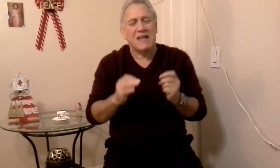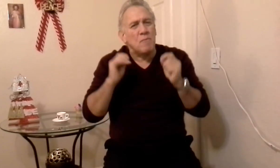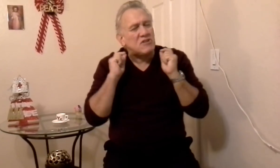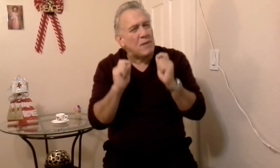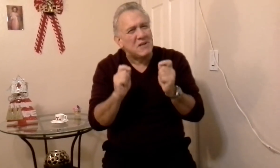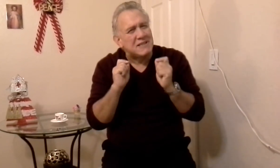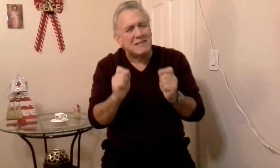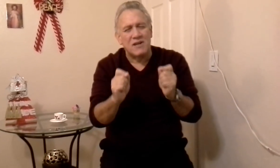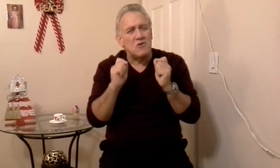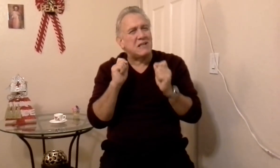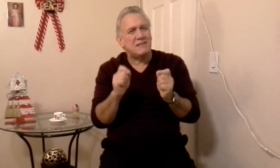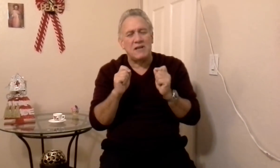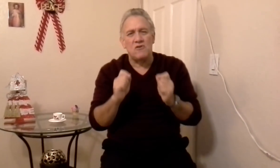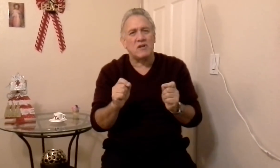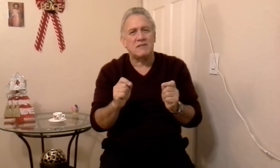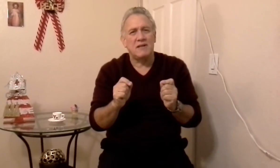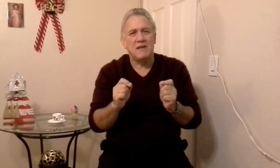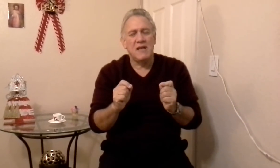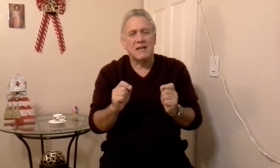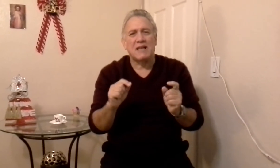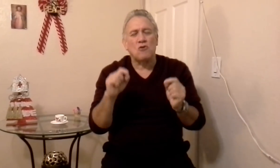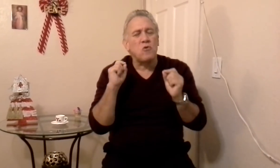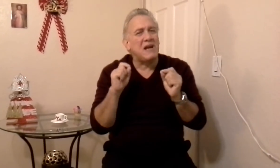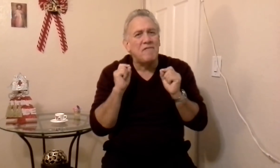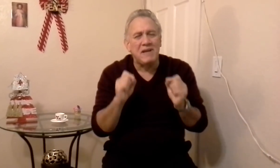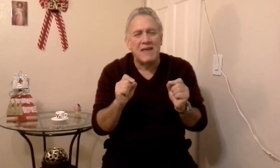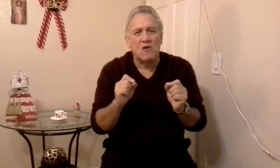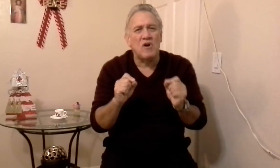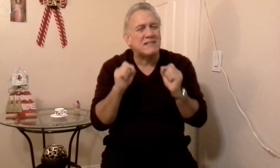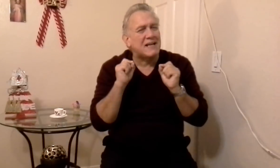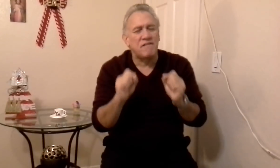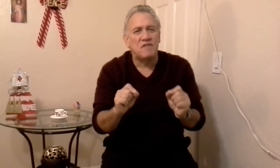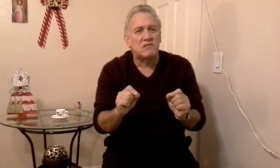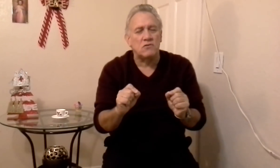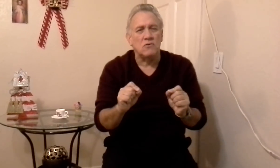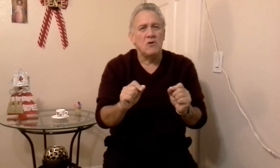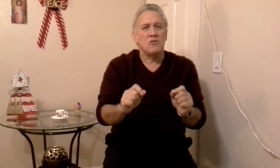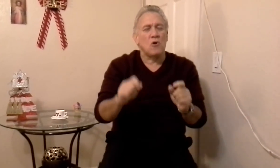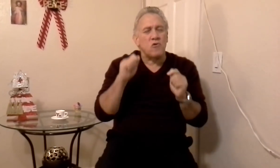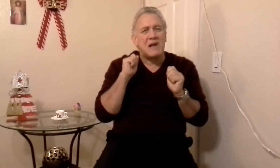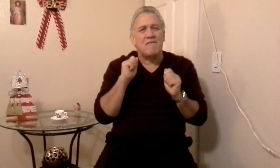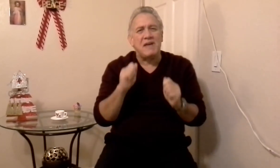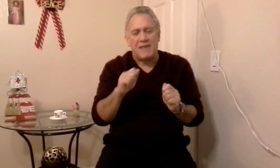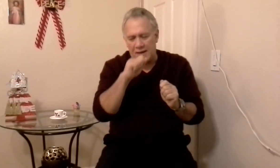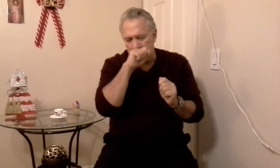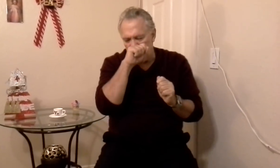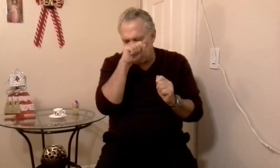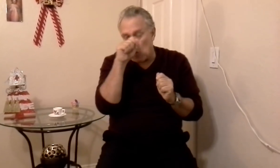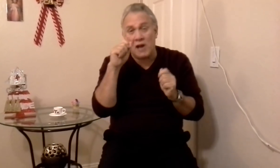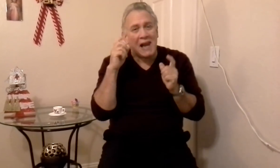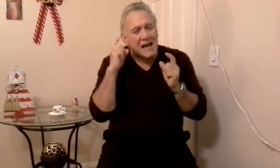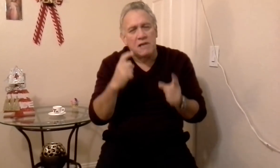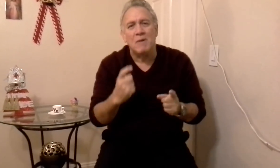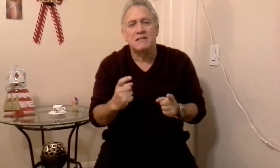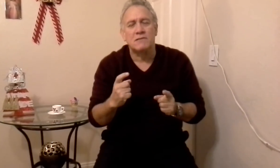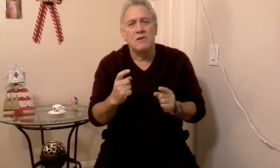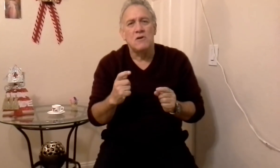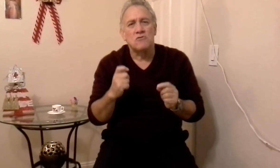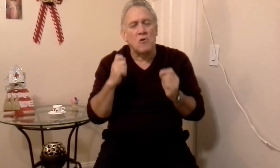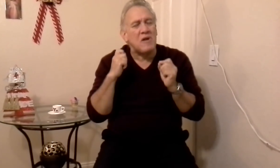tenemos que pensar, señoras y señores, que todo en la vida coge sacrificio, todo en la vida coge lágrimas, todo